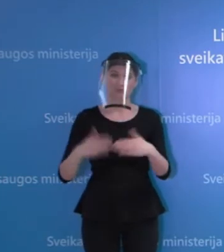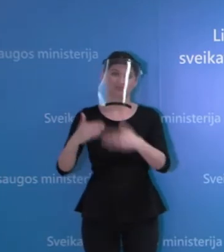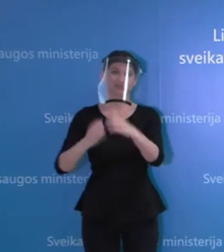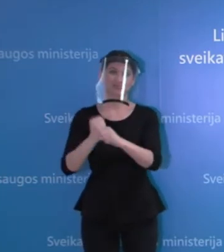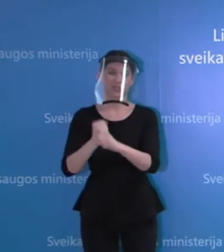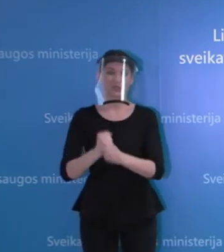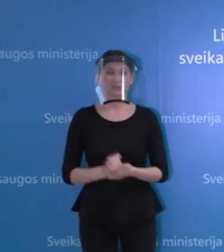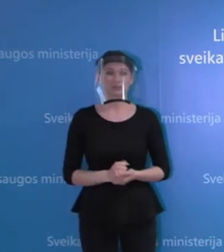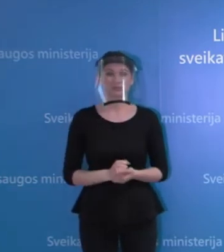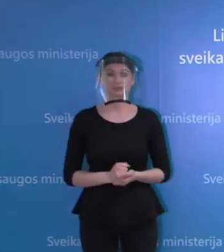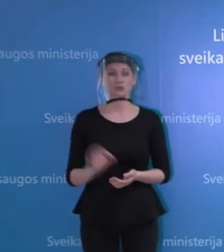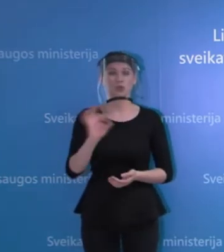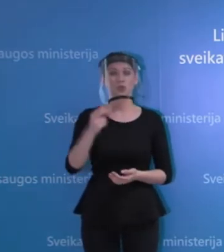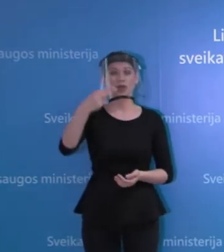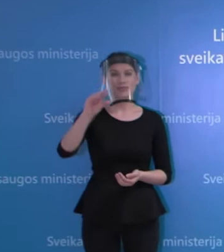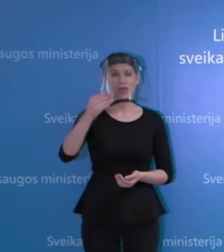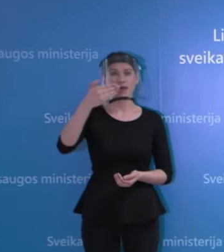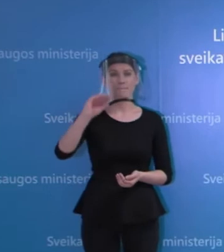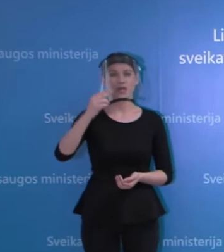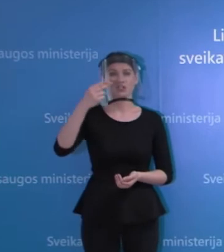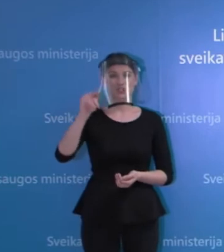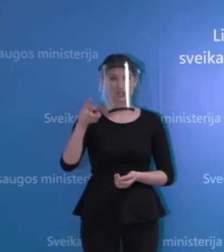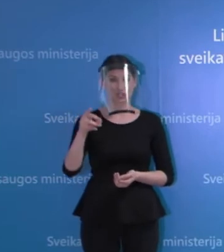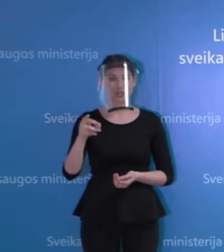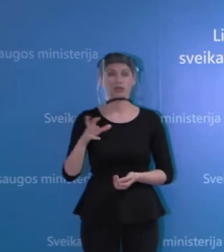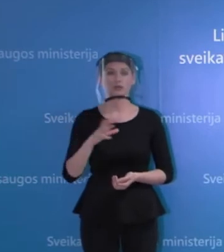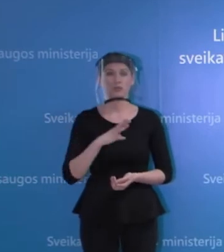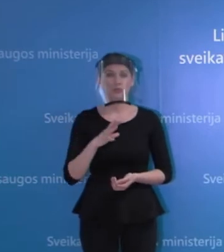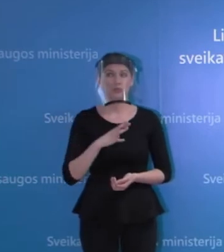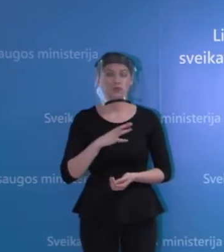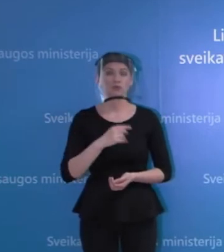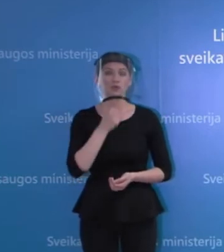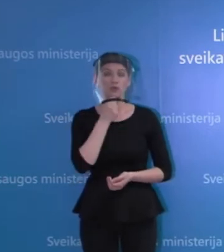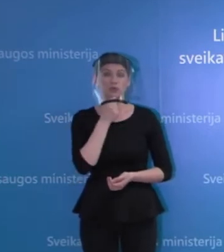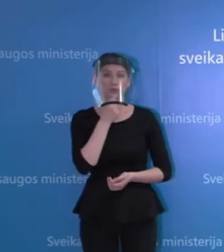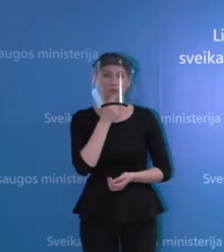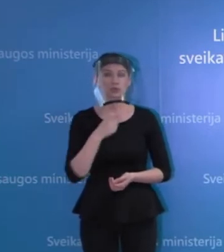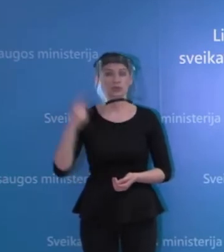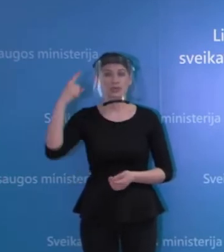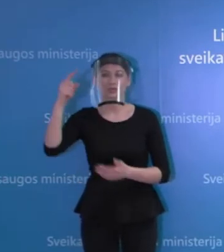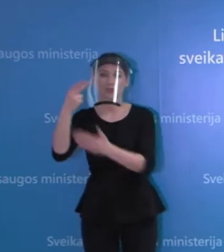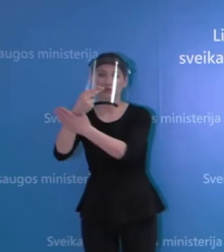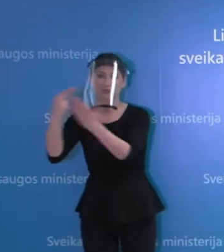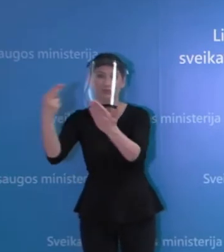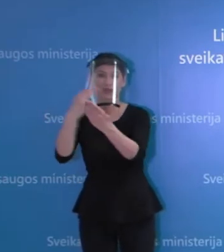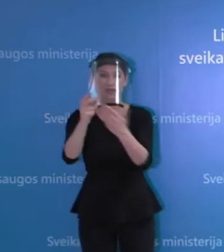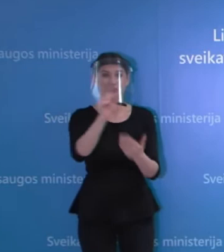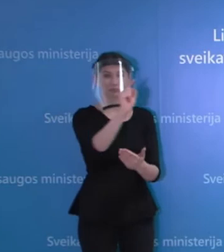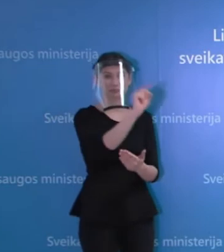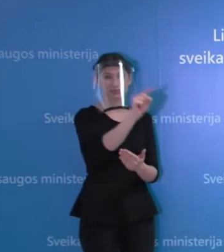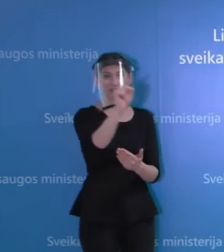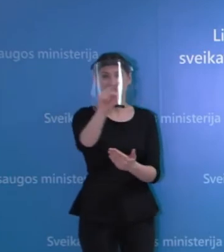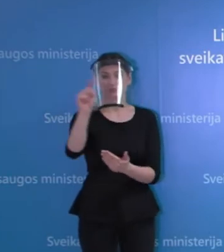Dar dėl nemenšinės turim gavę tokių išsakytų, pageidavim iš kitų įmonių, kurias atvyksta